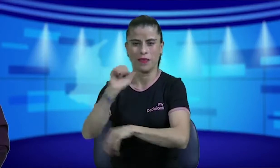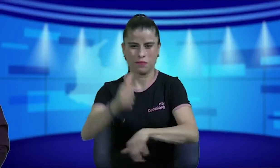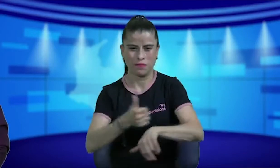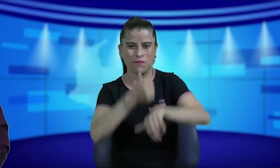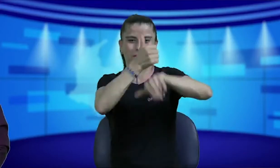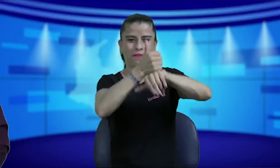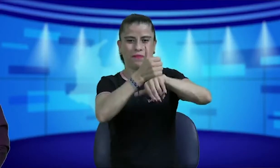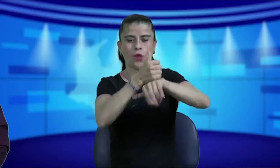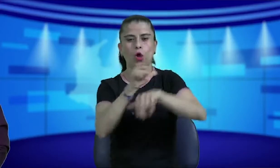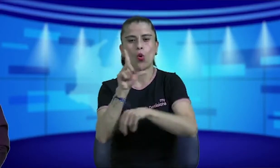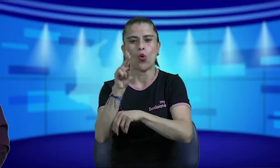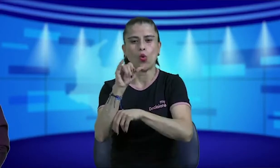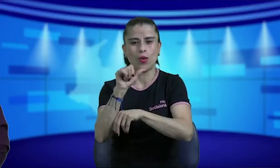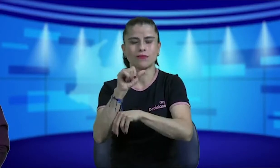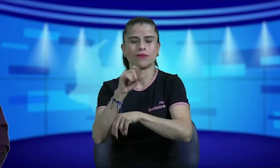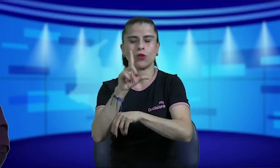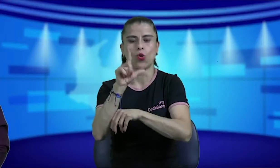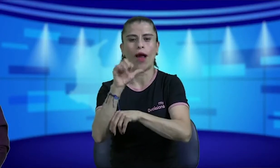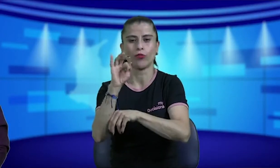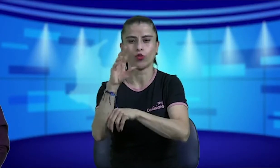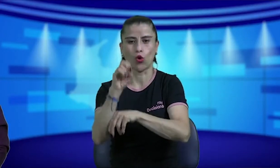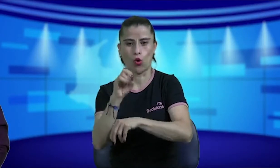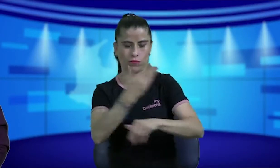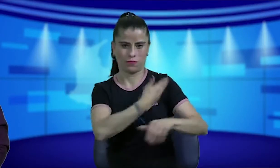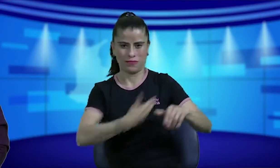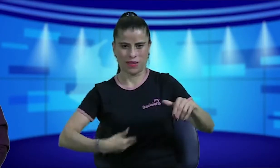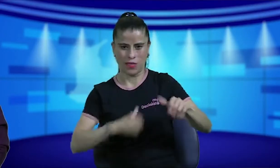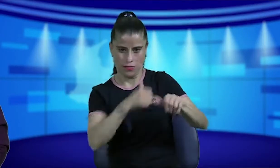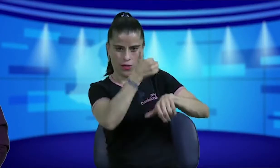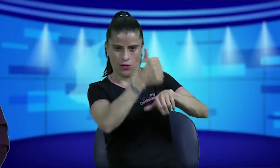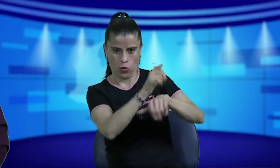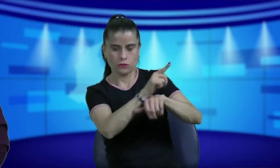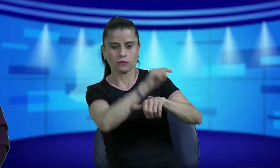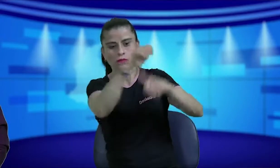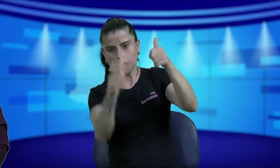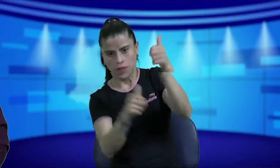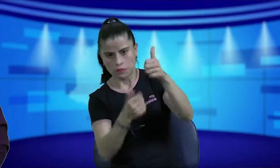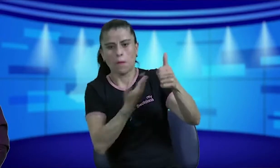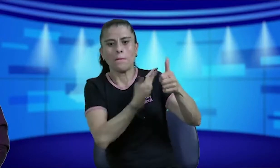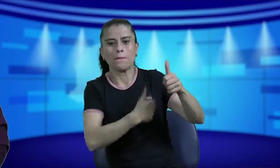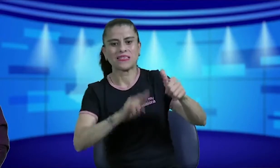con el director Luis Lota con el